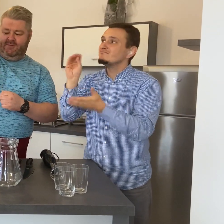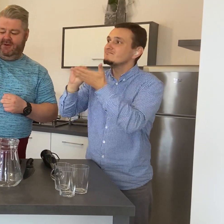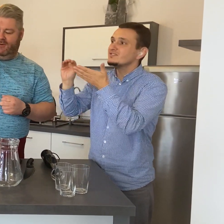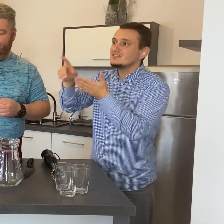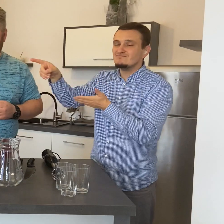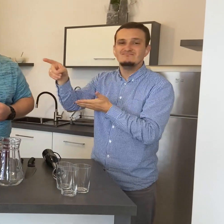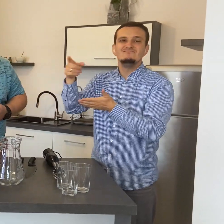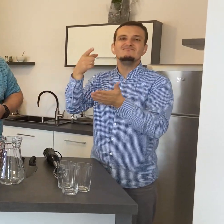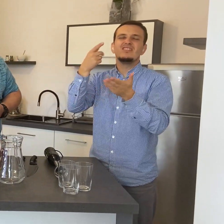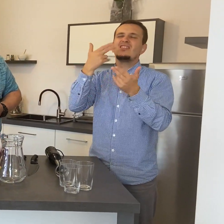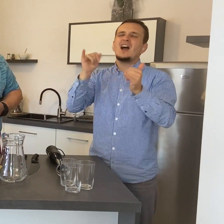mleko.